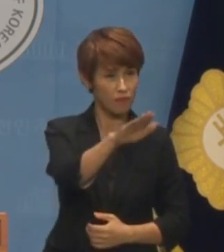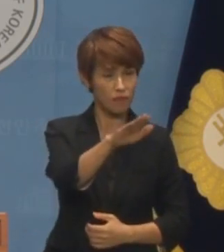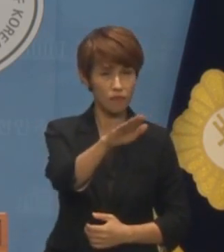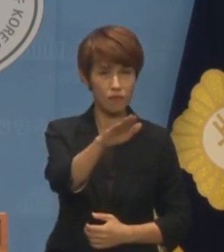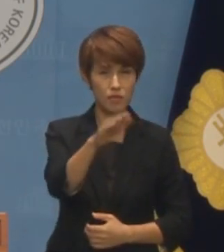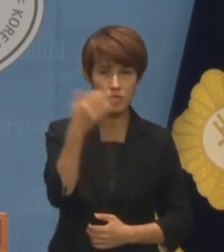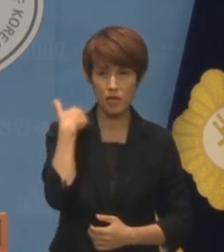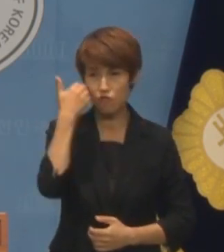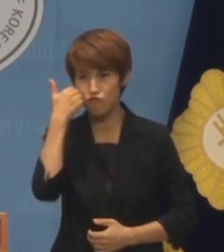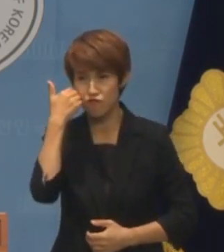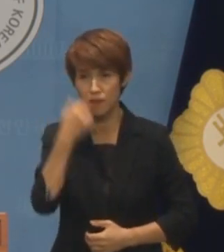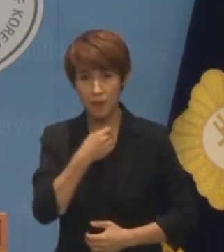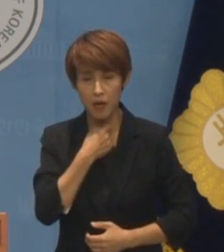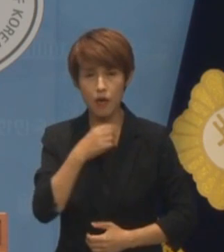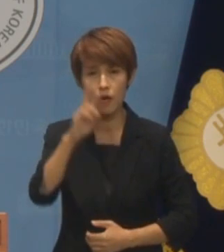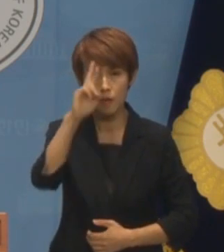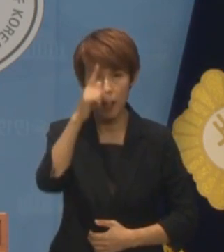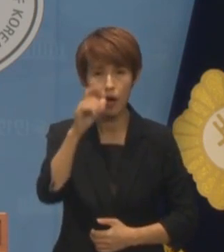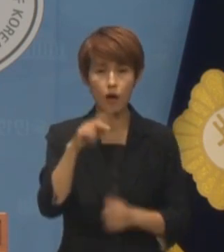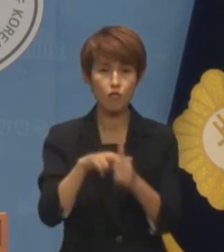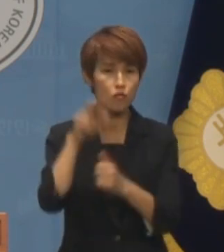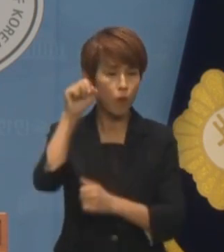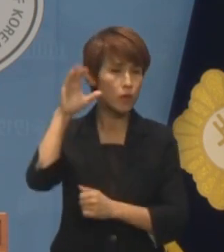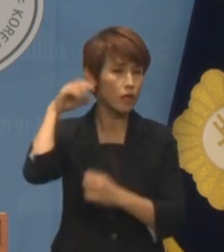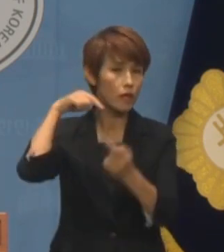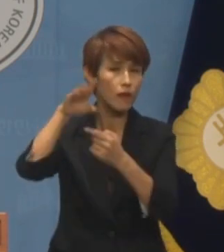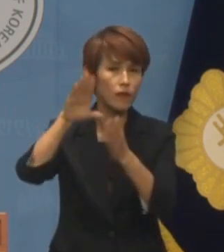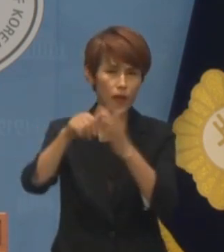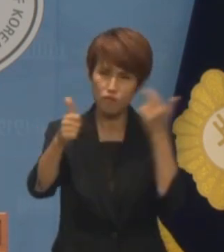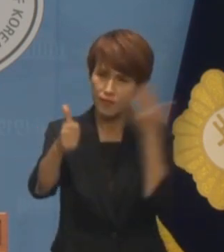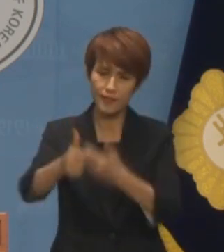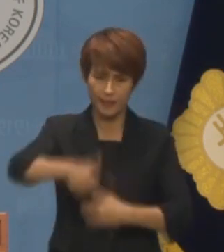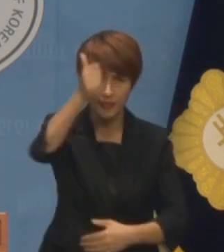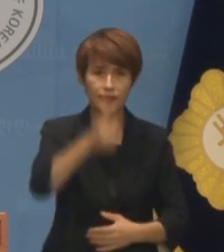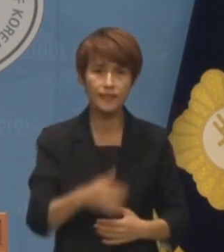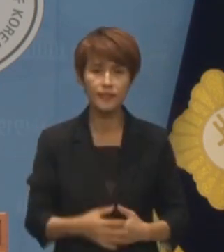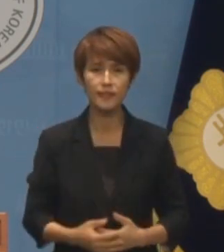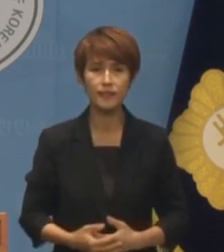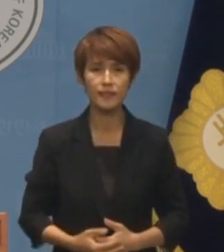묻고 싶다면 박 후보자 인사청문회 때 물으셨어야죠